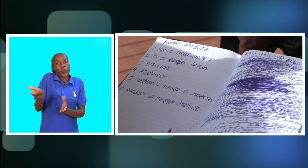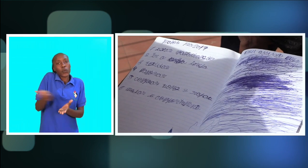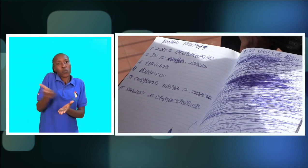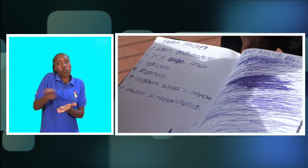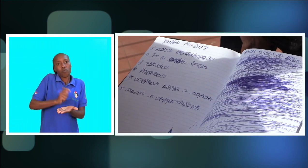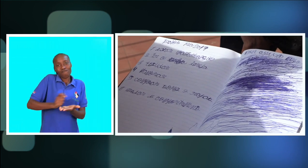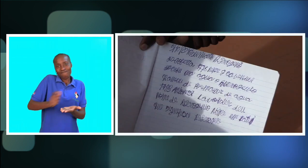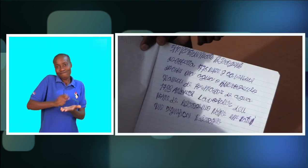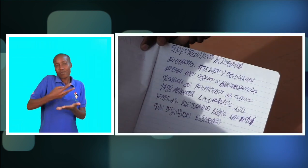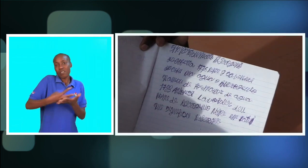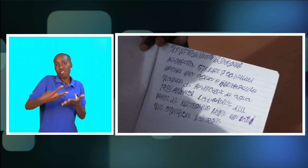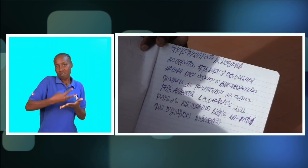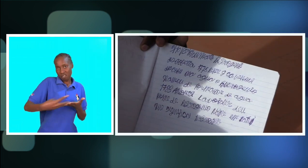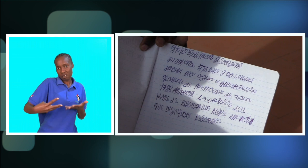registrar apontamentos.